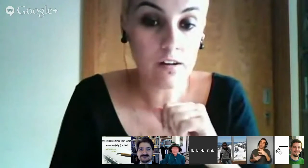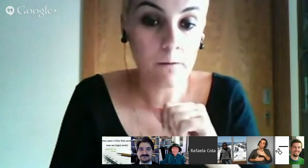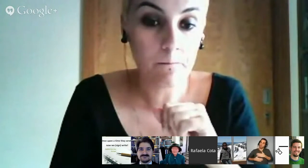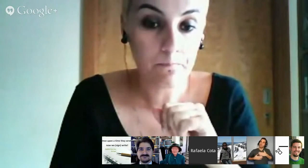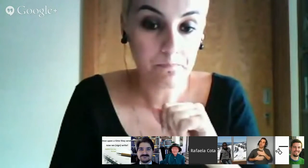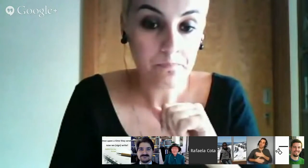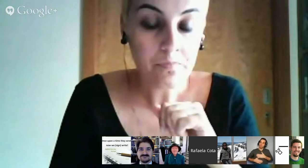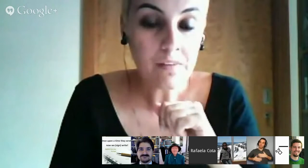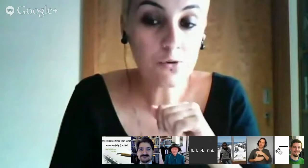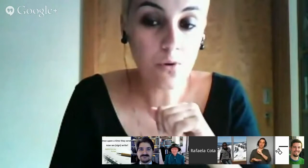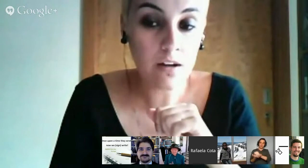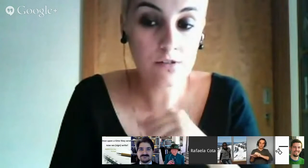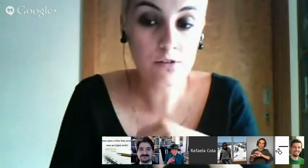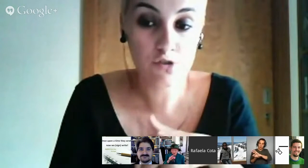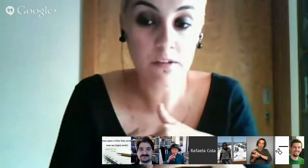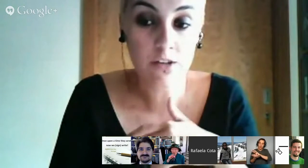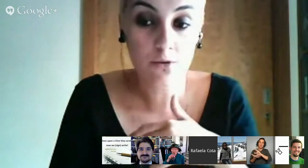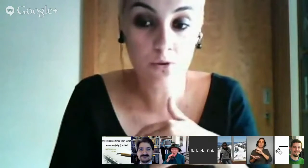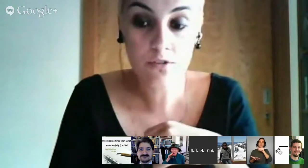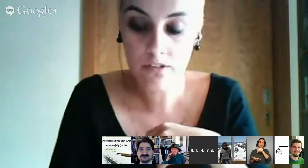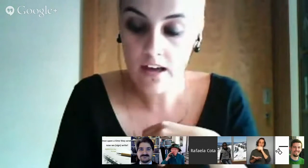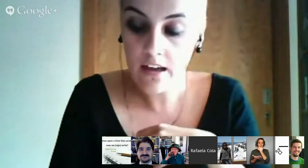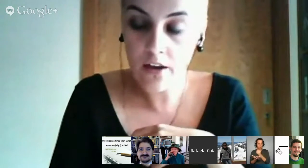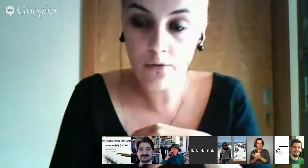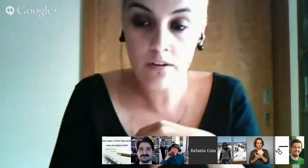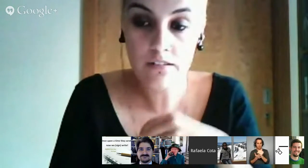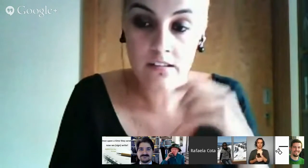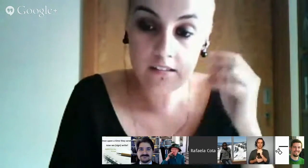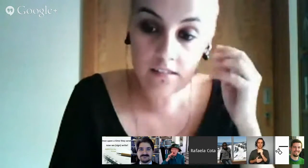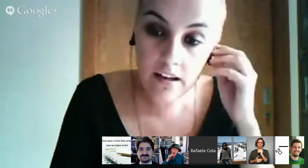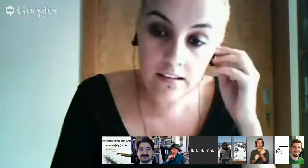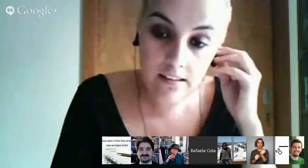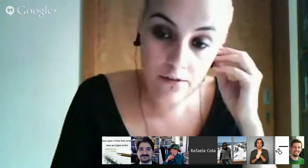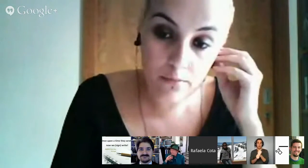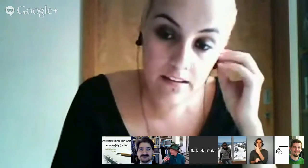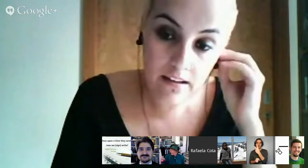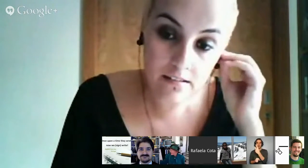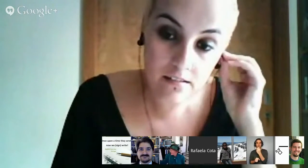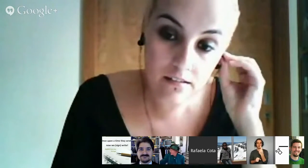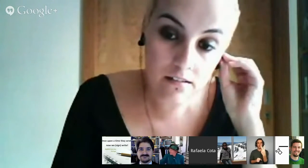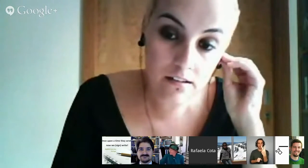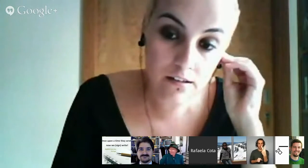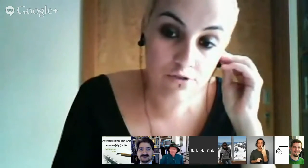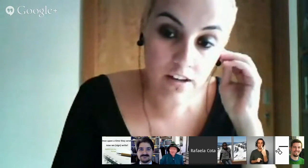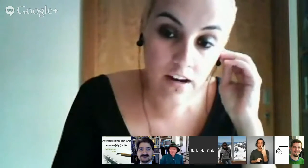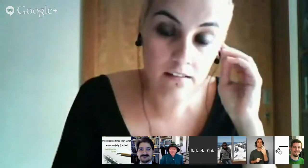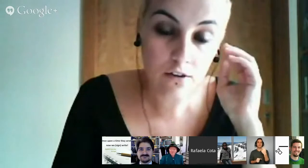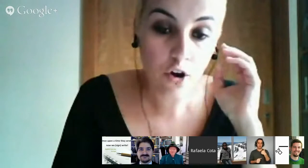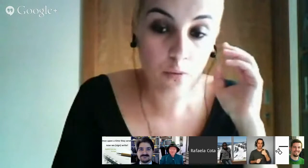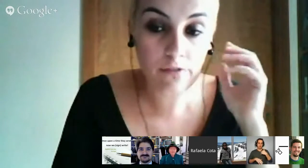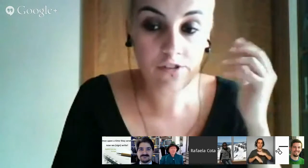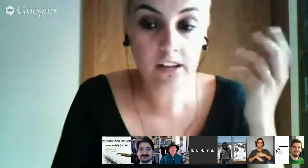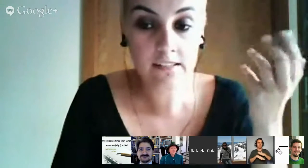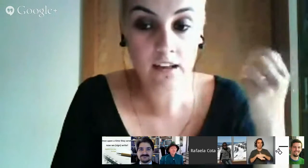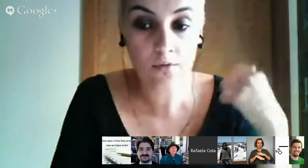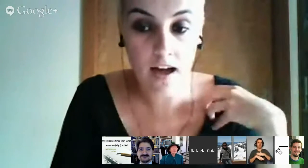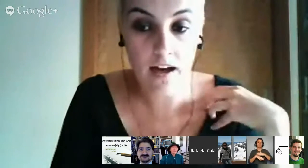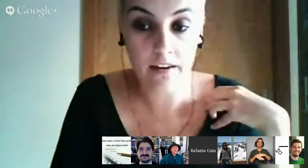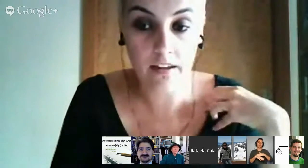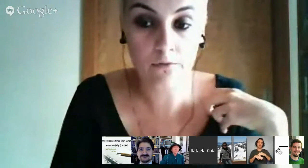que, no ano de 2012, eu decidisse realizar uma tese de mestrado, uma investigação na área.